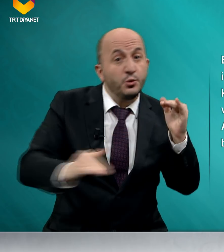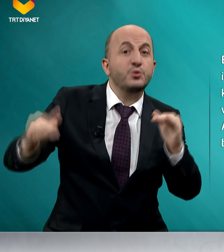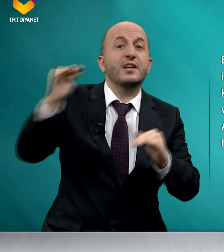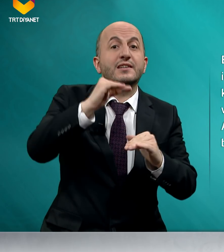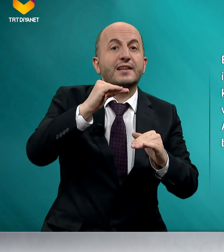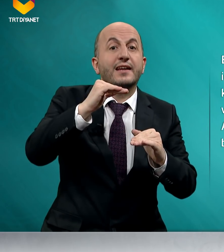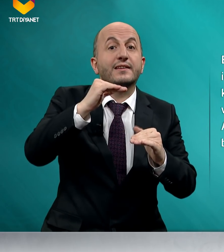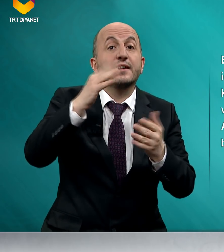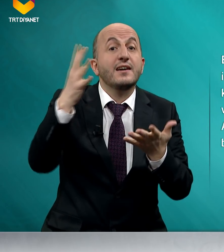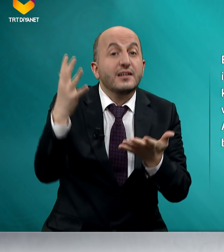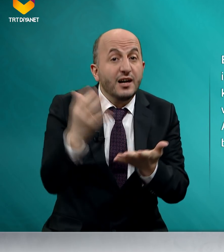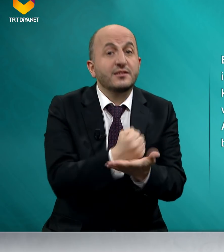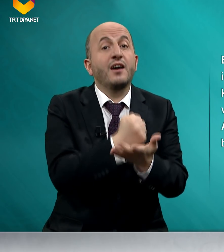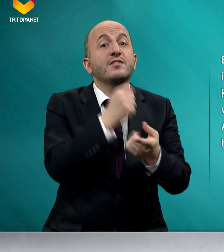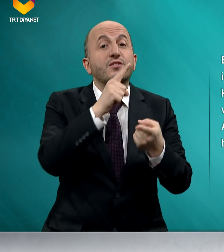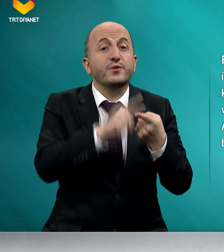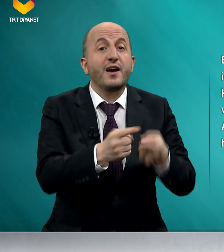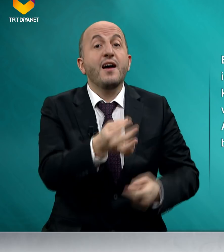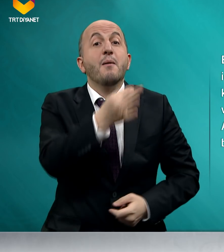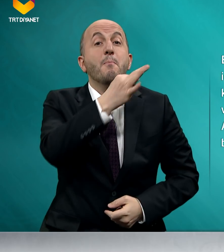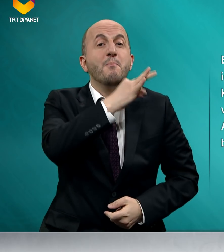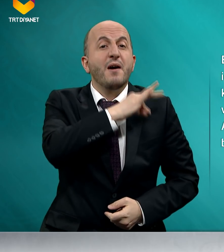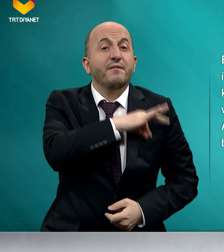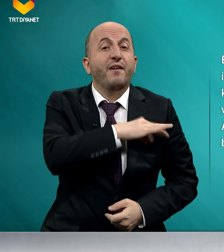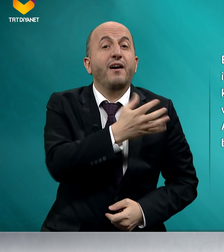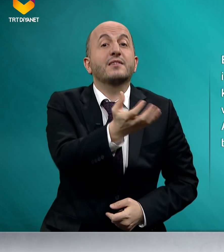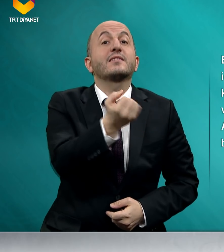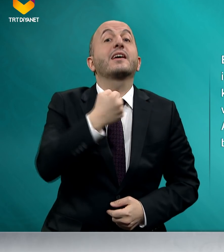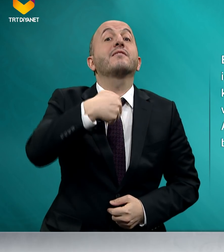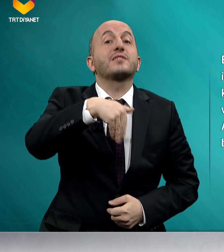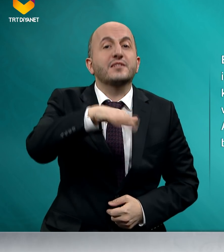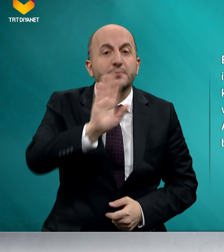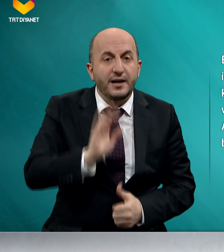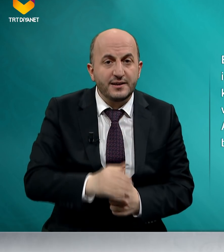üzerinden kazanç ve menfaat devşirmez.